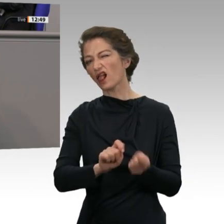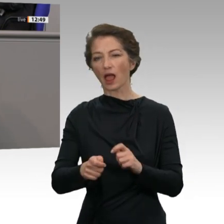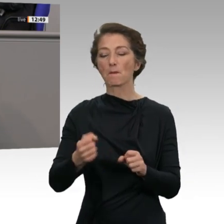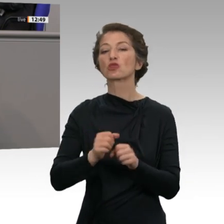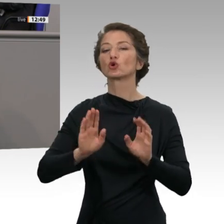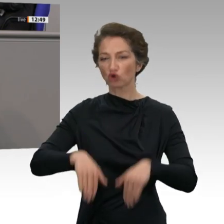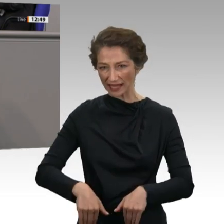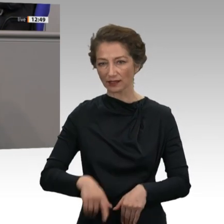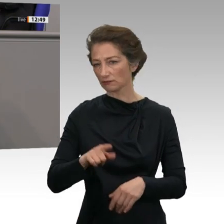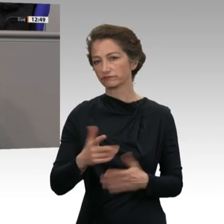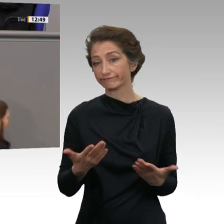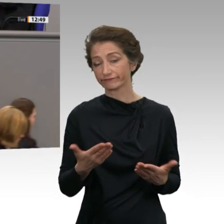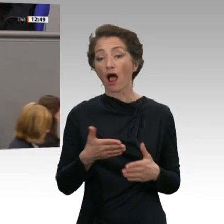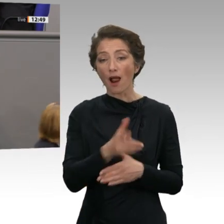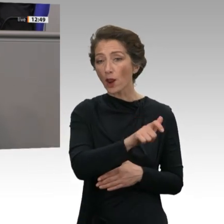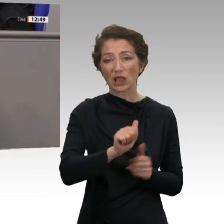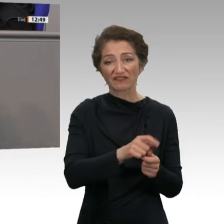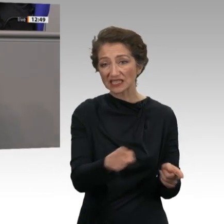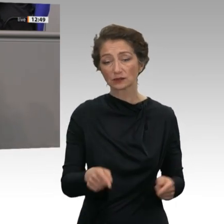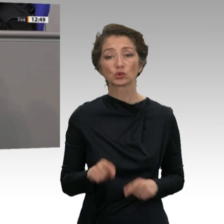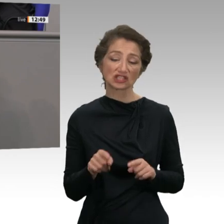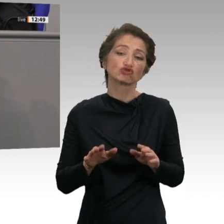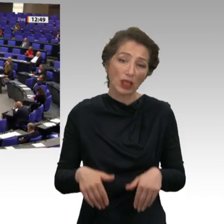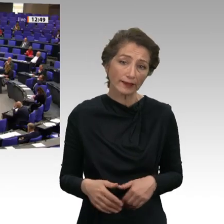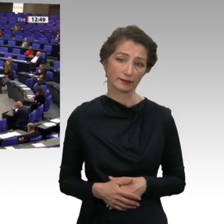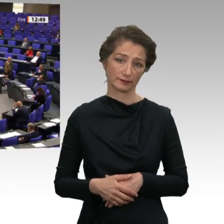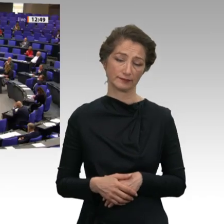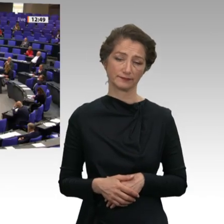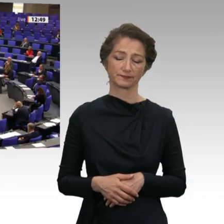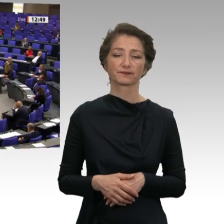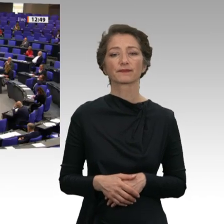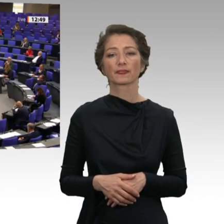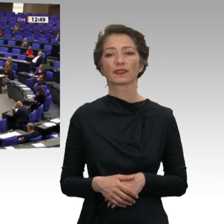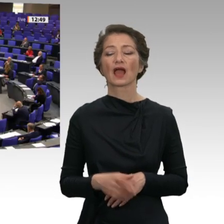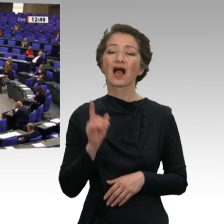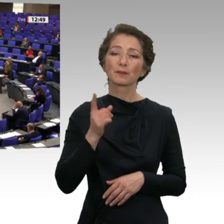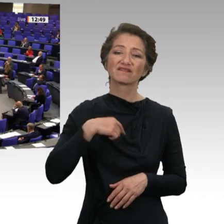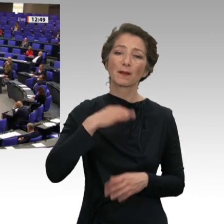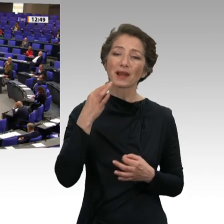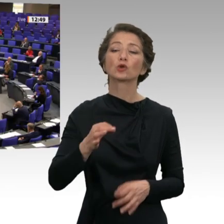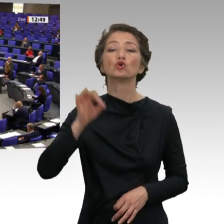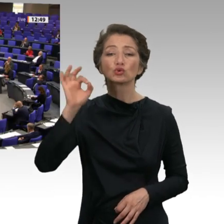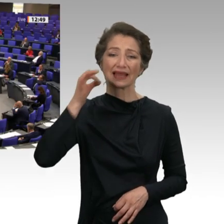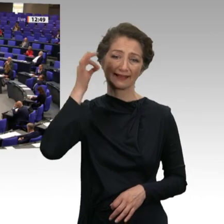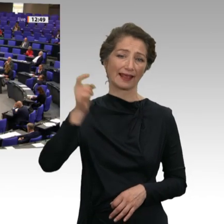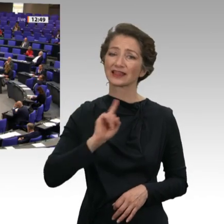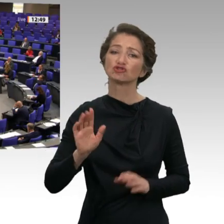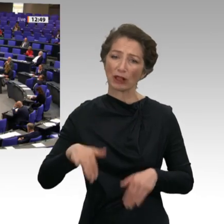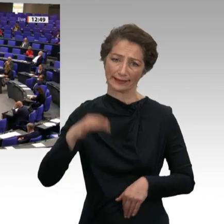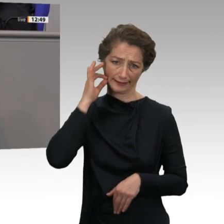wirklich helfen, und das ist schlecht. Wir brauchen aber gute Ideen. Da lohnt ein Blick nach Österreich.